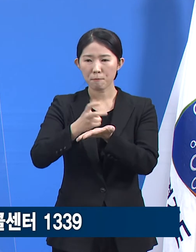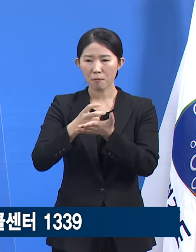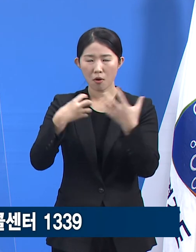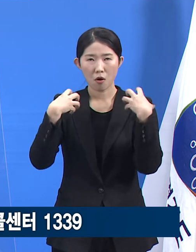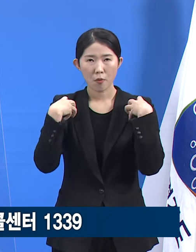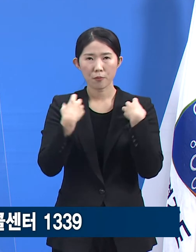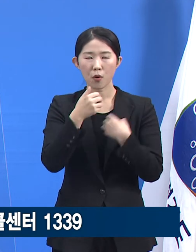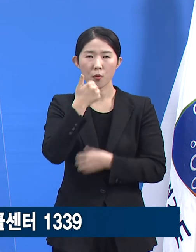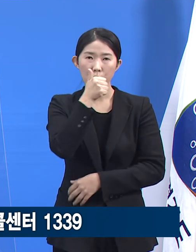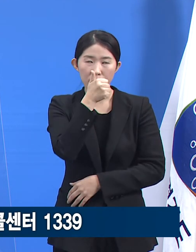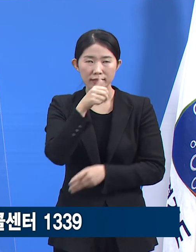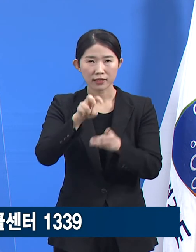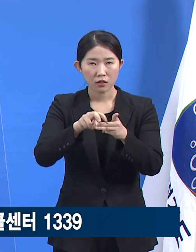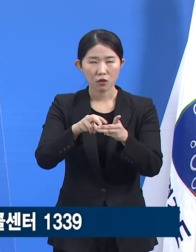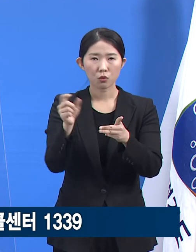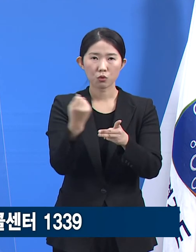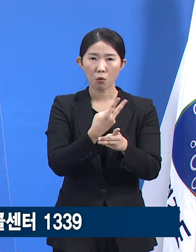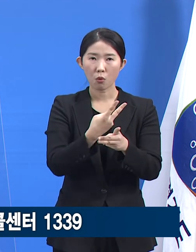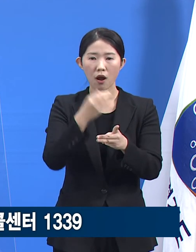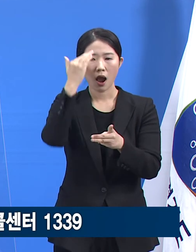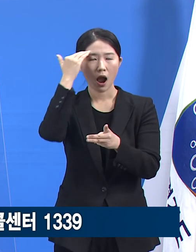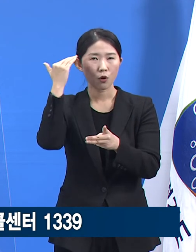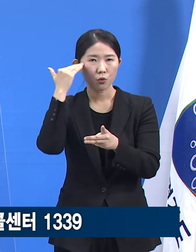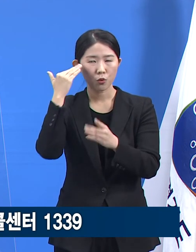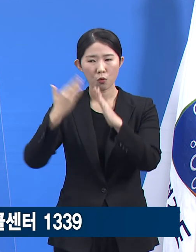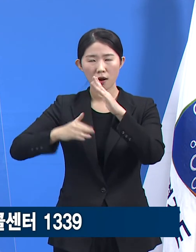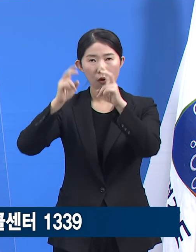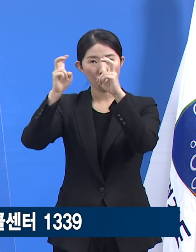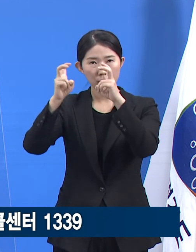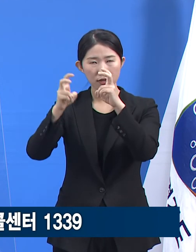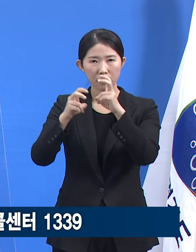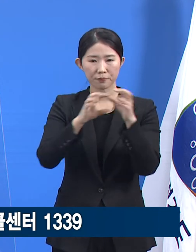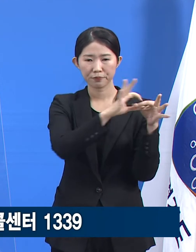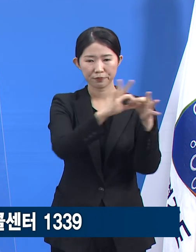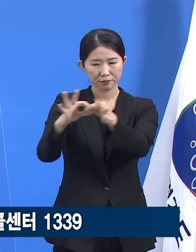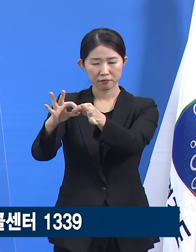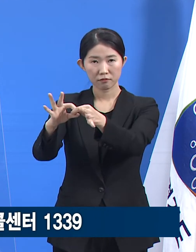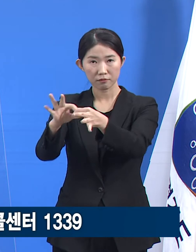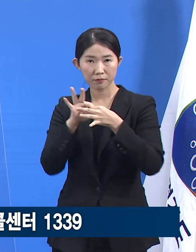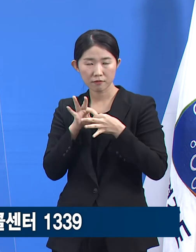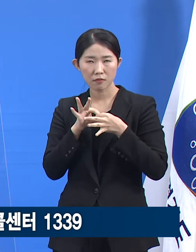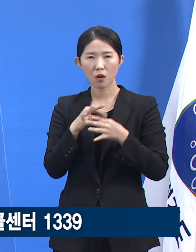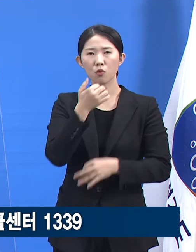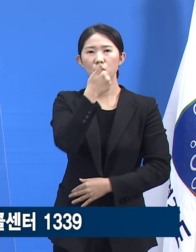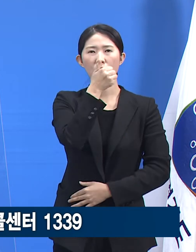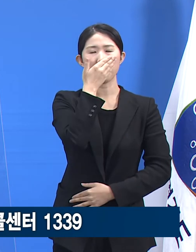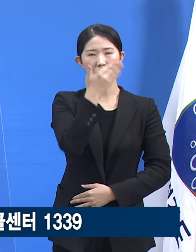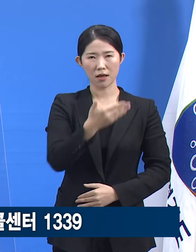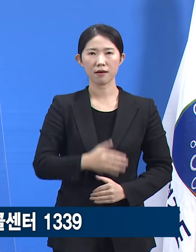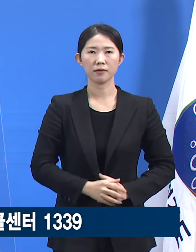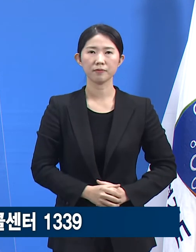한국관광공사 관광안내센터 연계하여 3자 통역 서비스를 받을 수 있습니다.